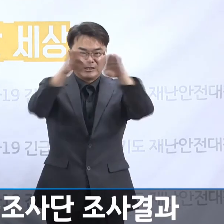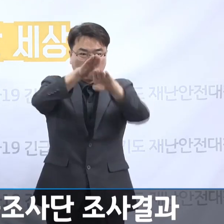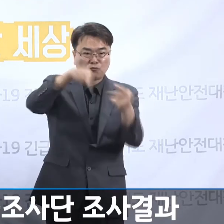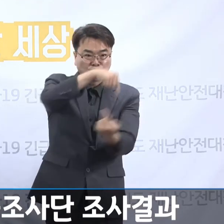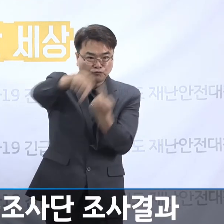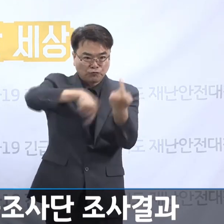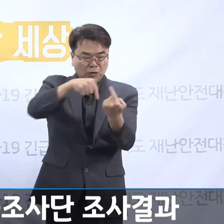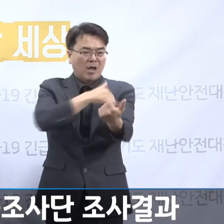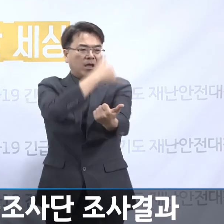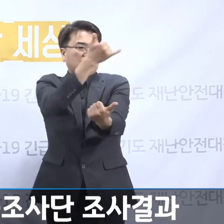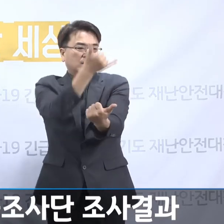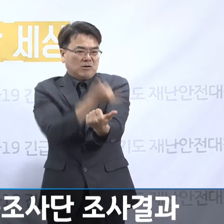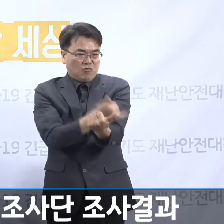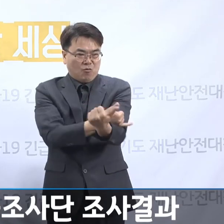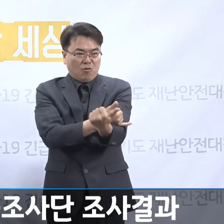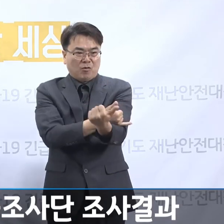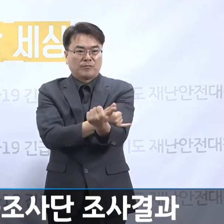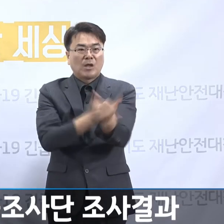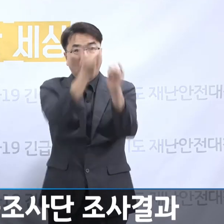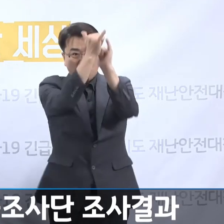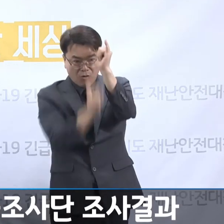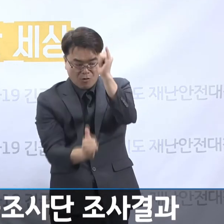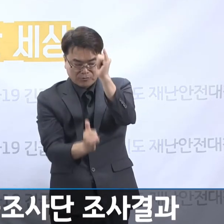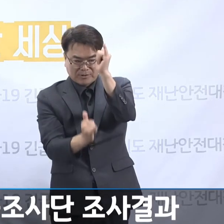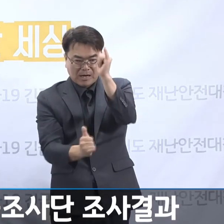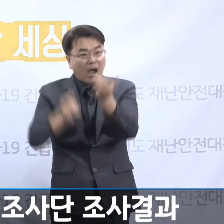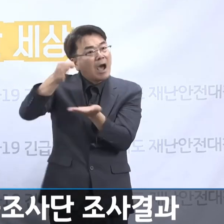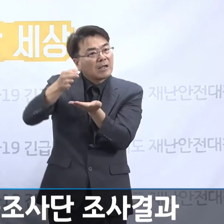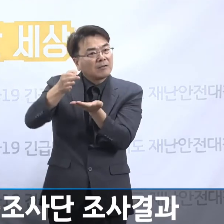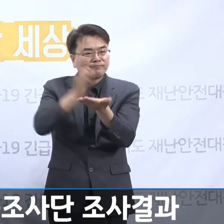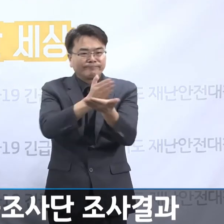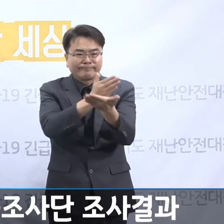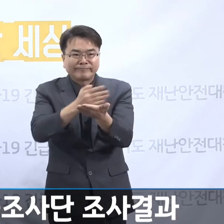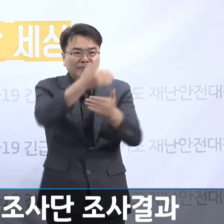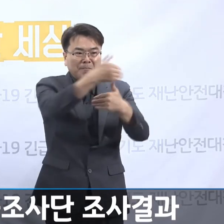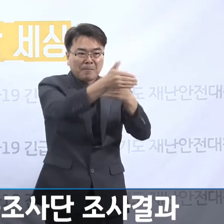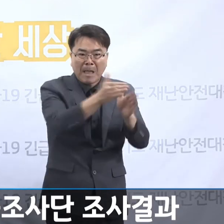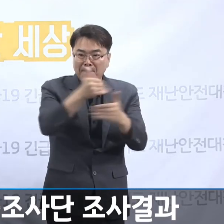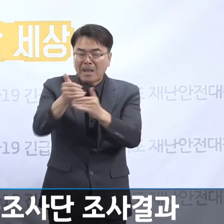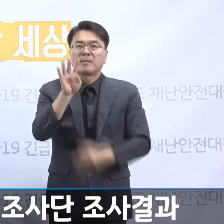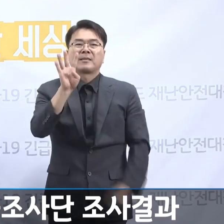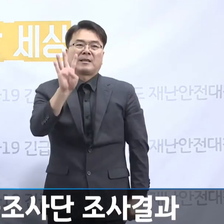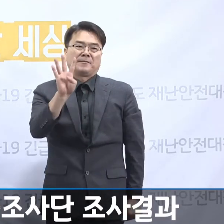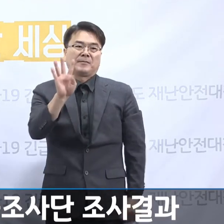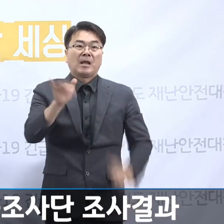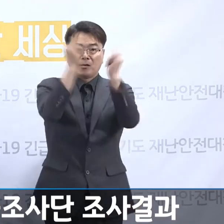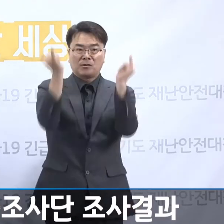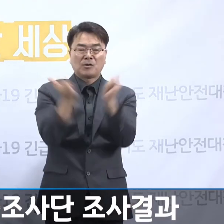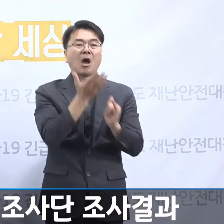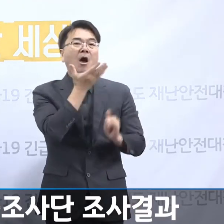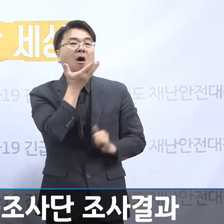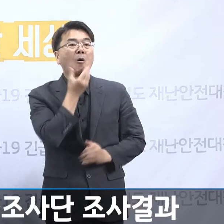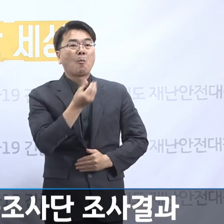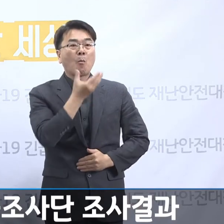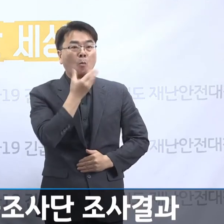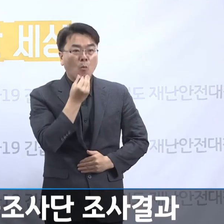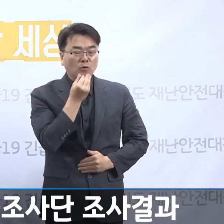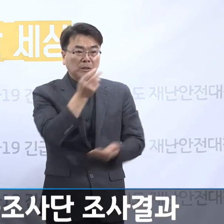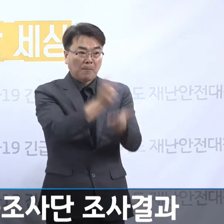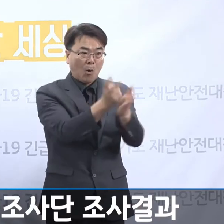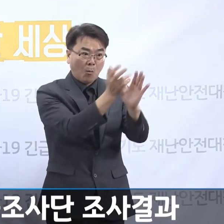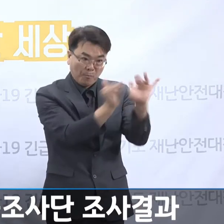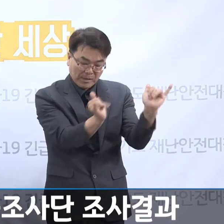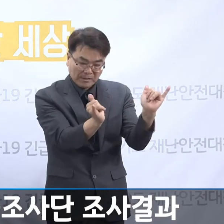인권, 역사적 가치 사계반으로 나누어서 사회복지법인 대한불교조기정 나눔의집과